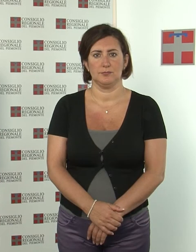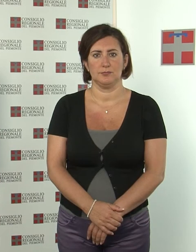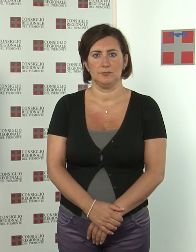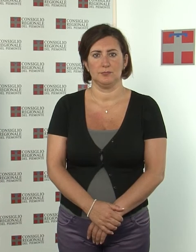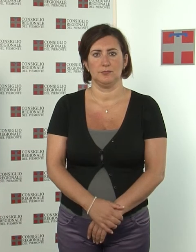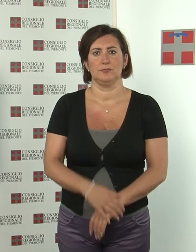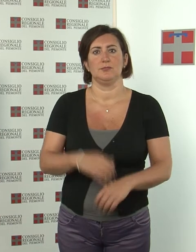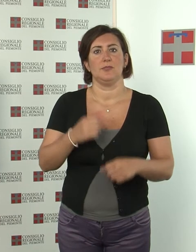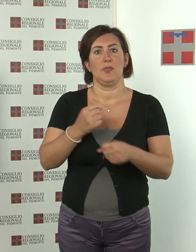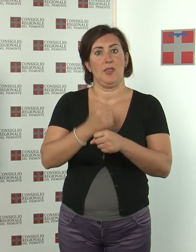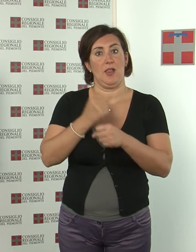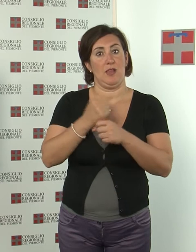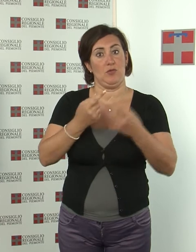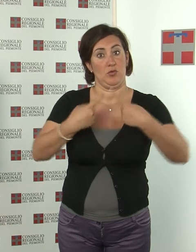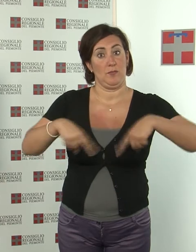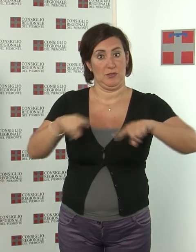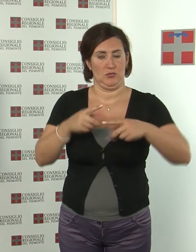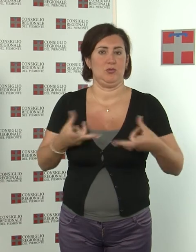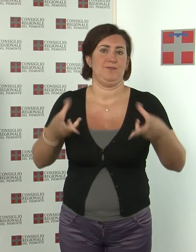Ripresi i lavori delle commissioni.